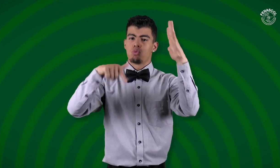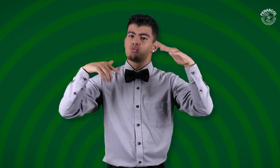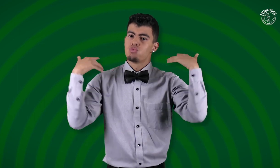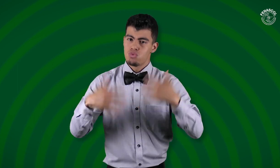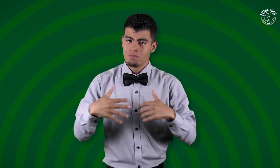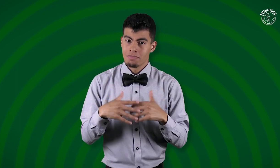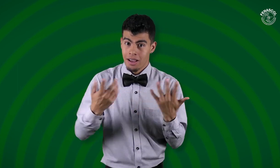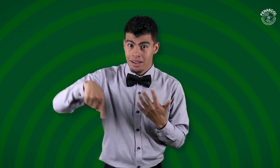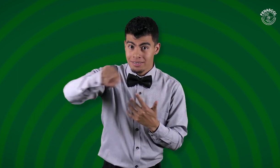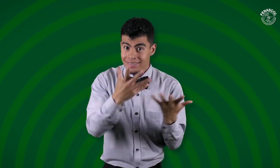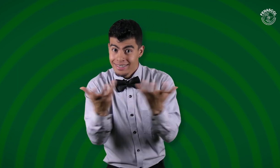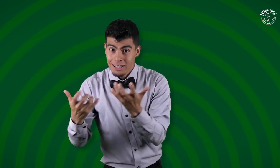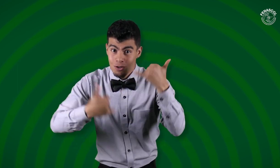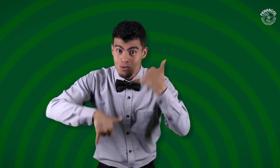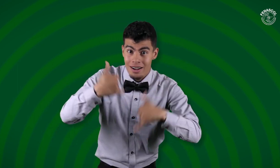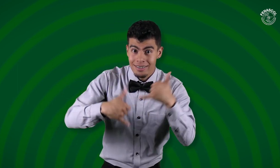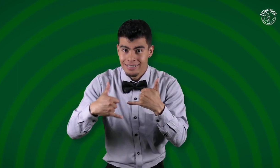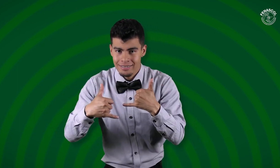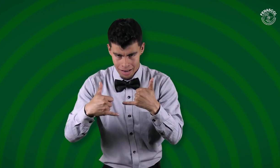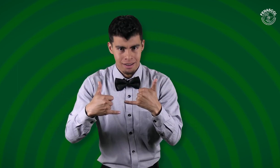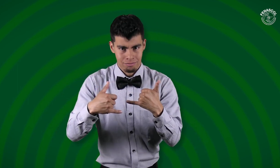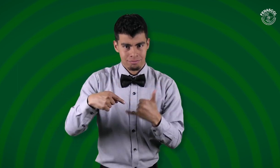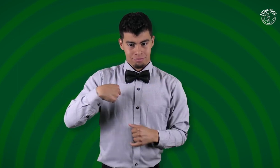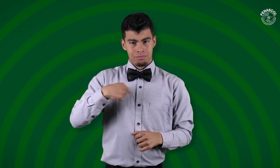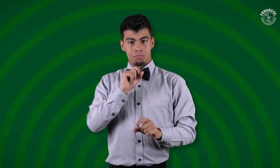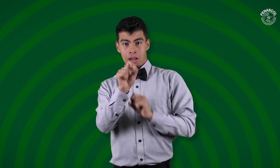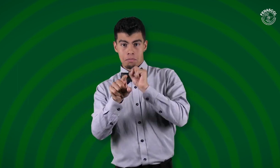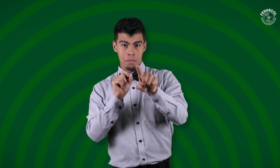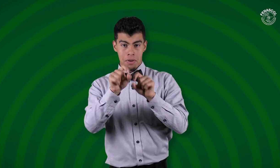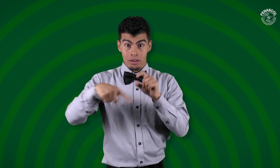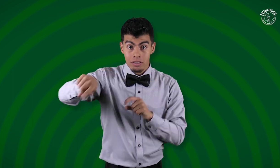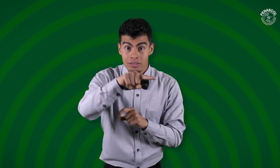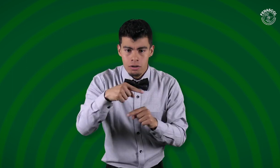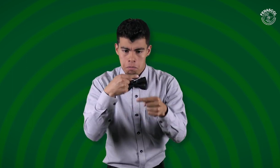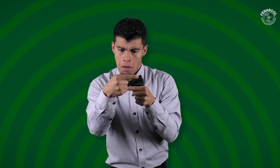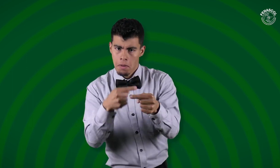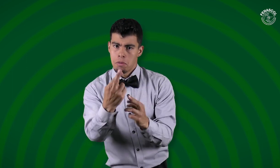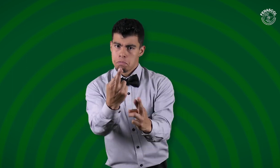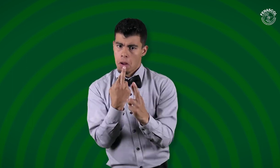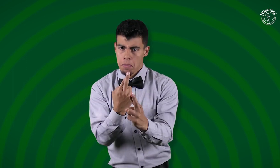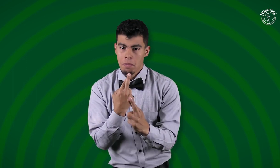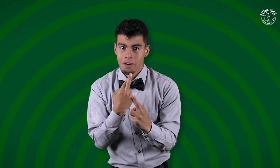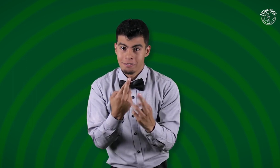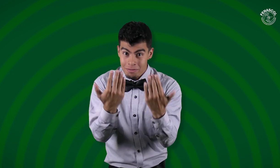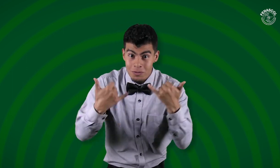En conmemoración a esto, realizamos un juego de preguntas para que ustedes respondan en los comentarios. ¡Juguemos!